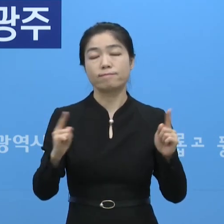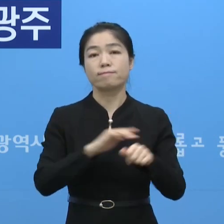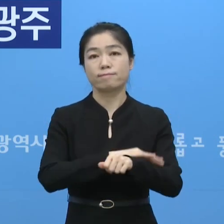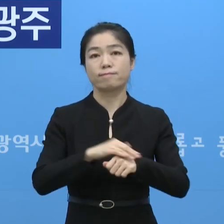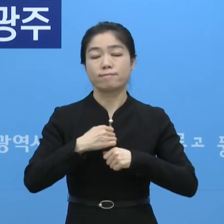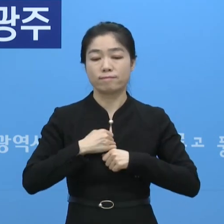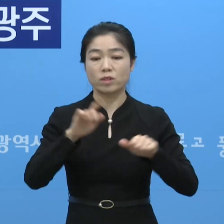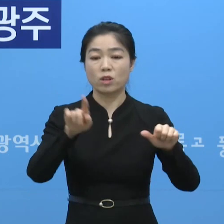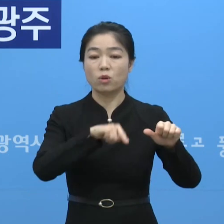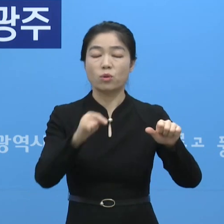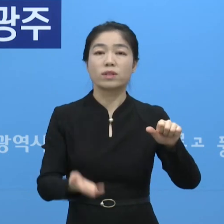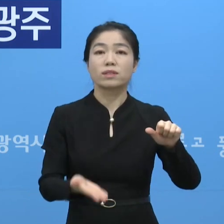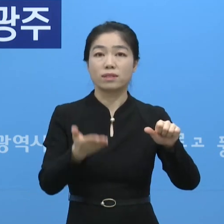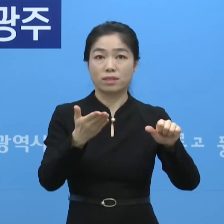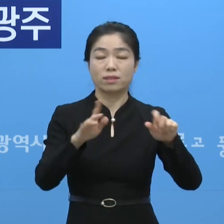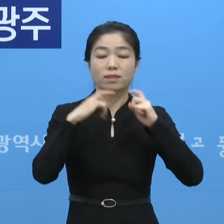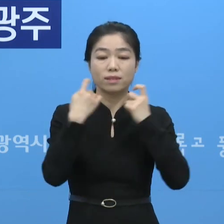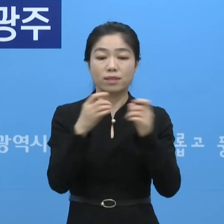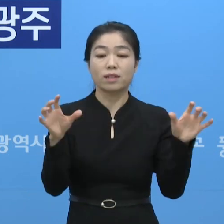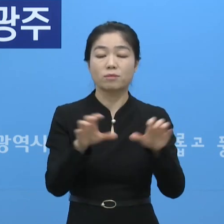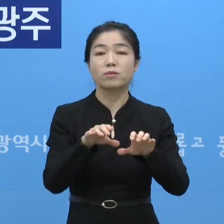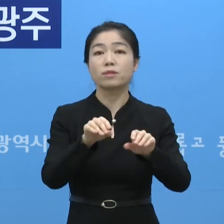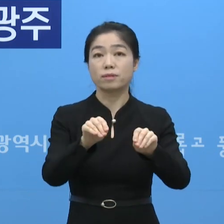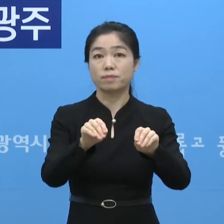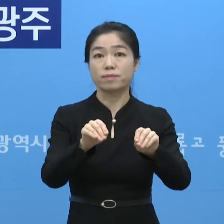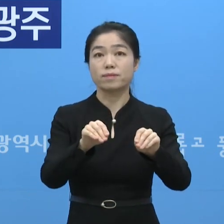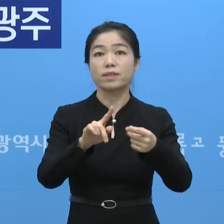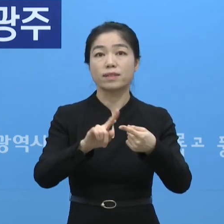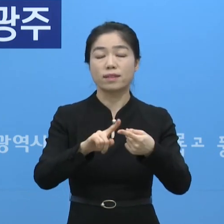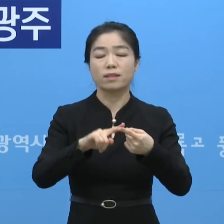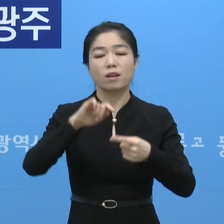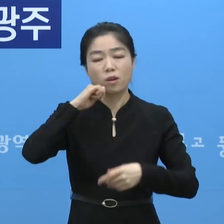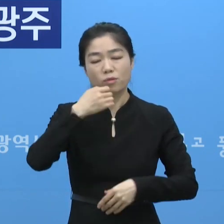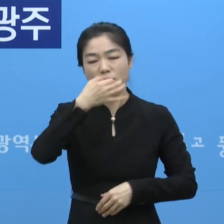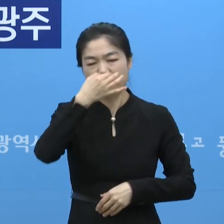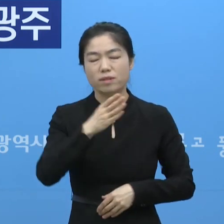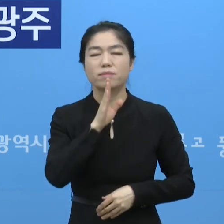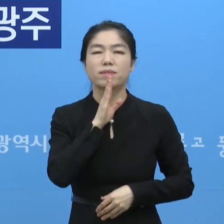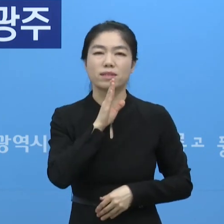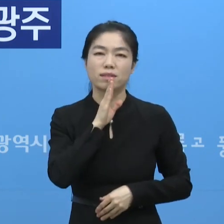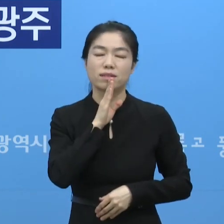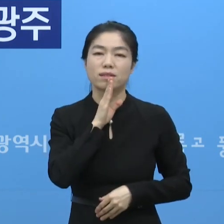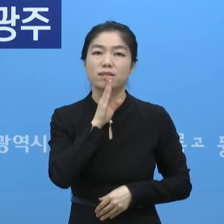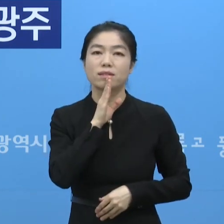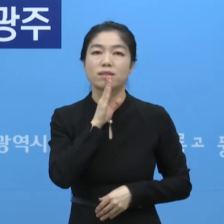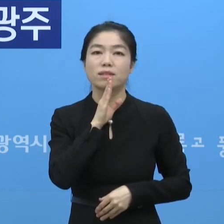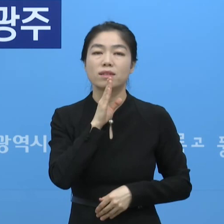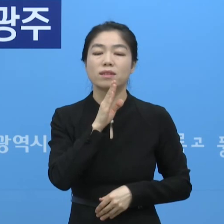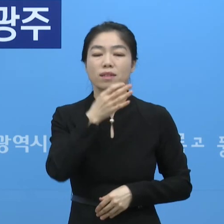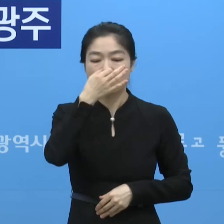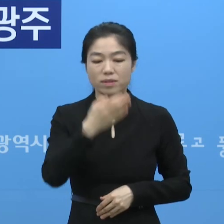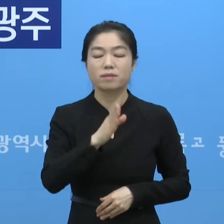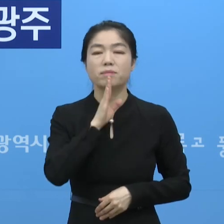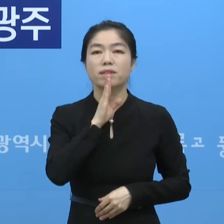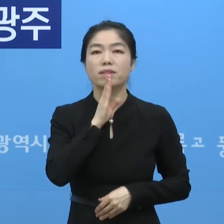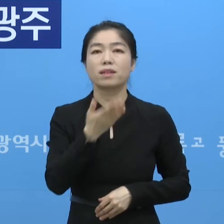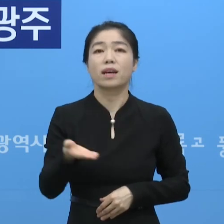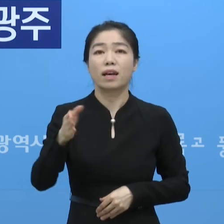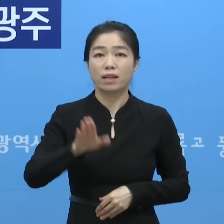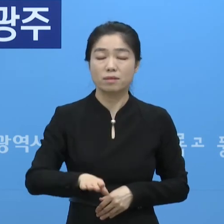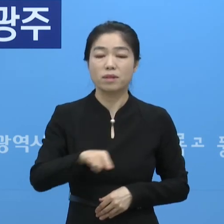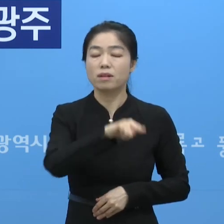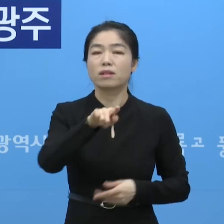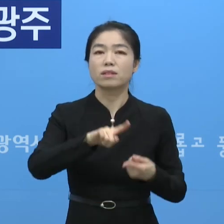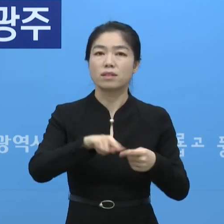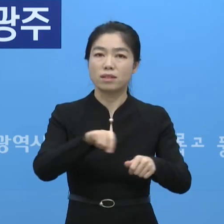것, 특히 5인 이상 사적 모임 금지하는 부분 어렵고 힘들고 또 많이 힘드시겠지만 이